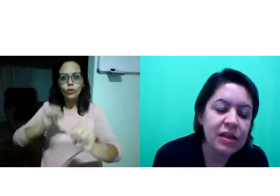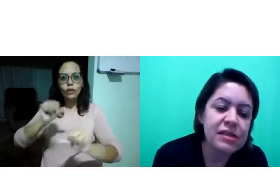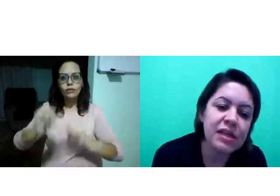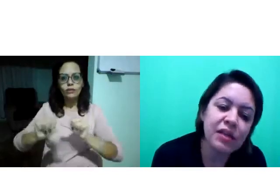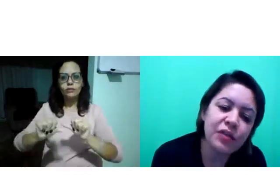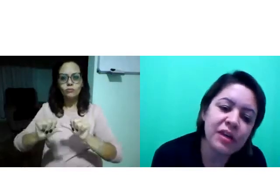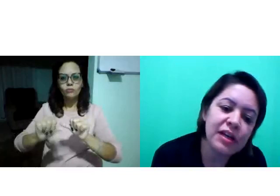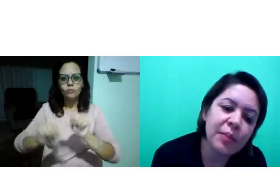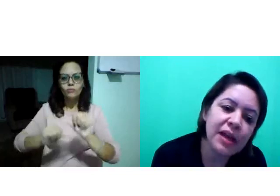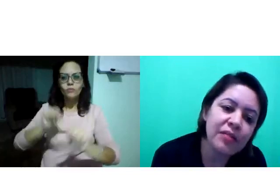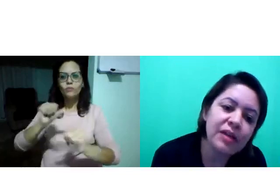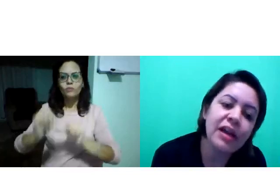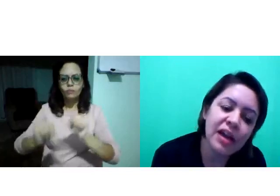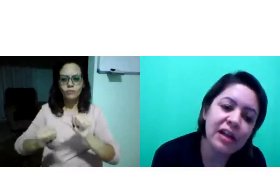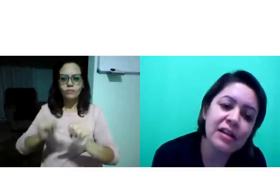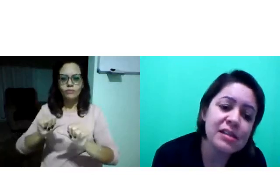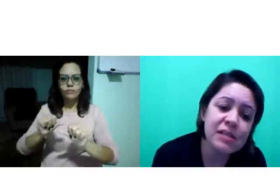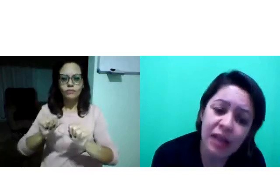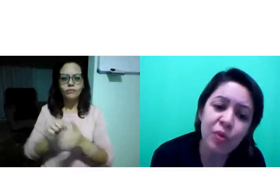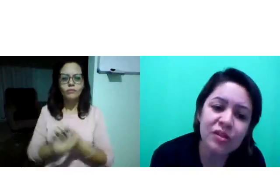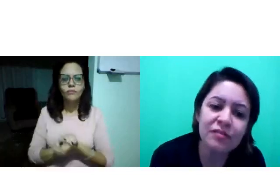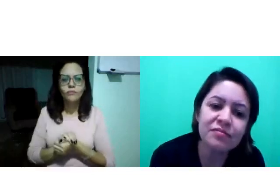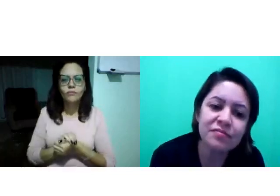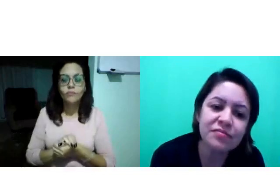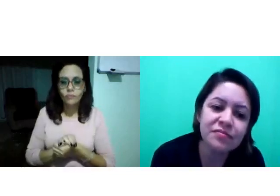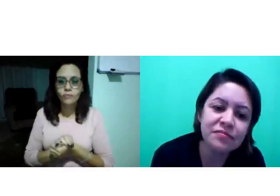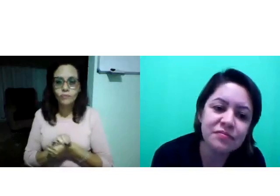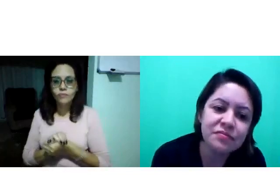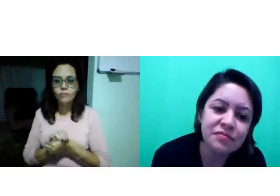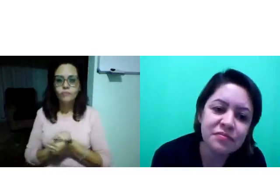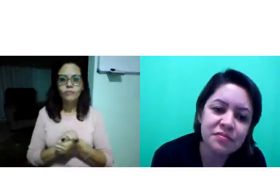significa que a palavra ela muda.